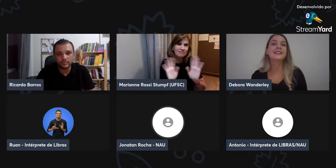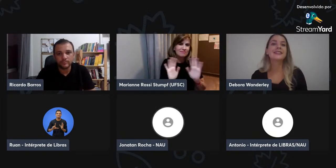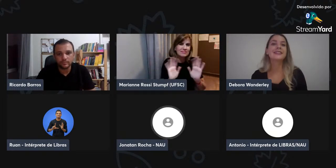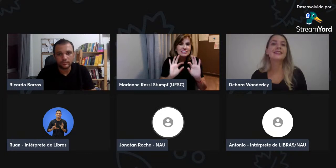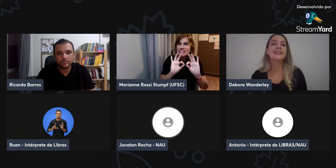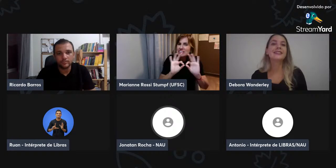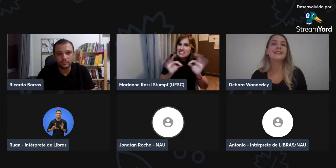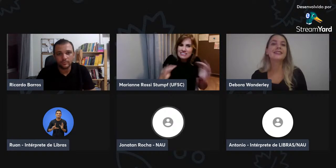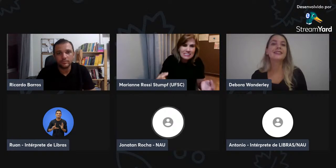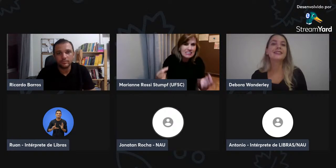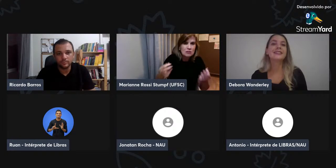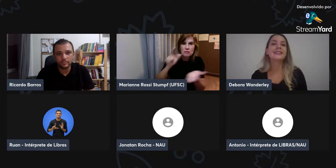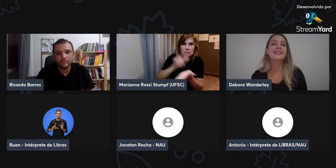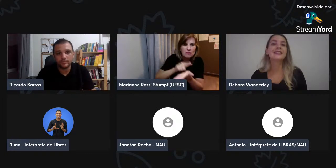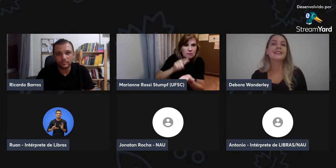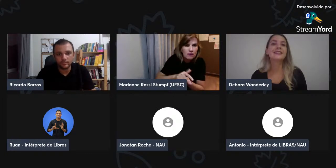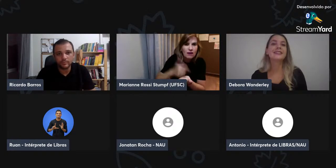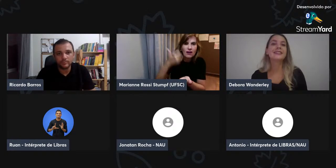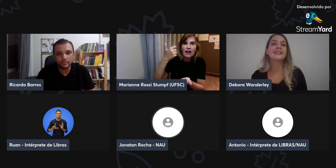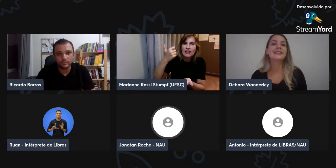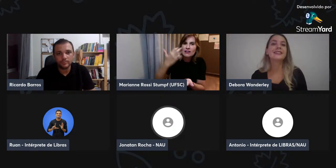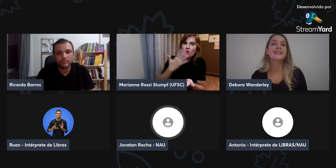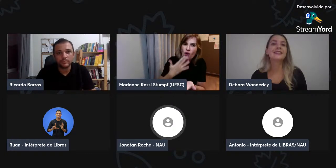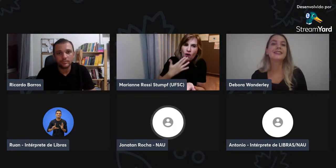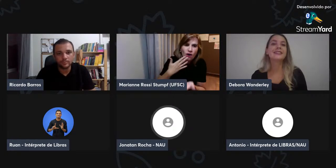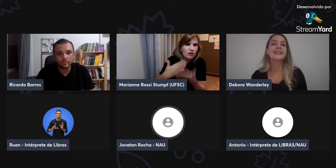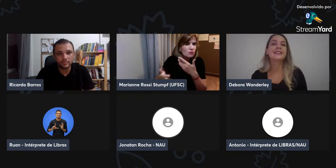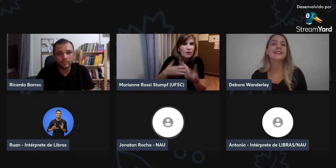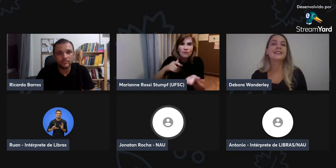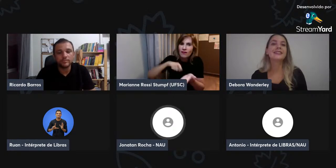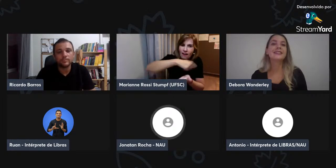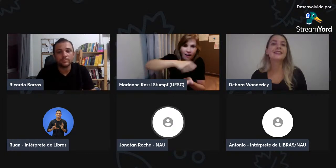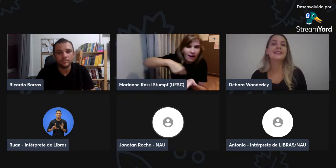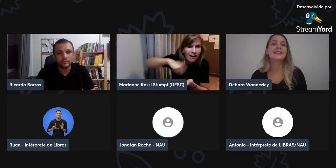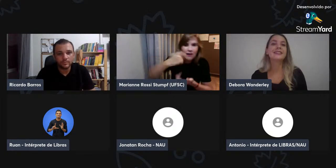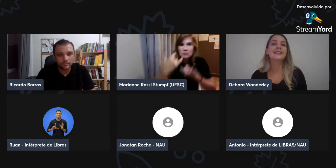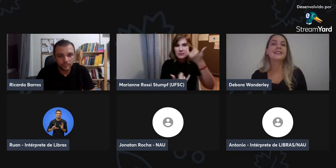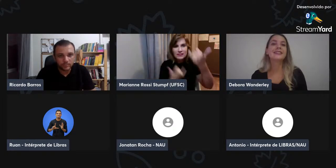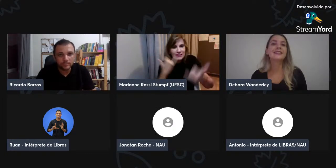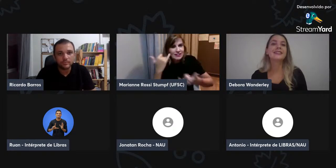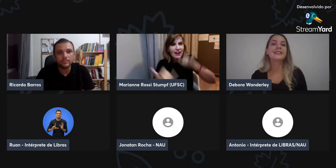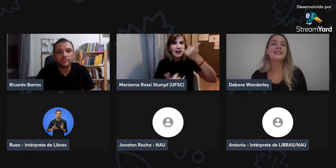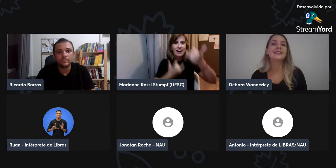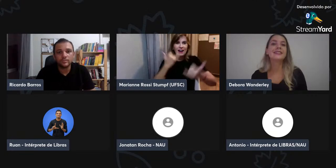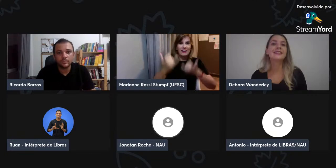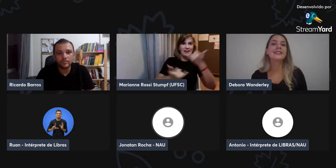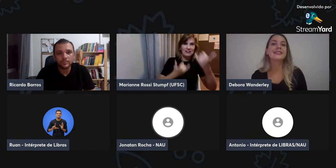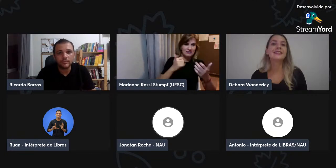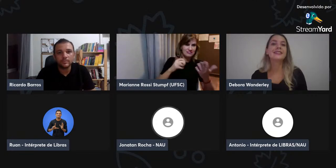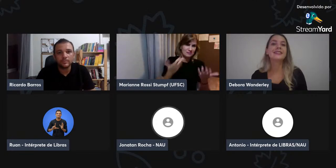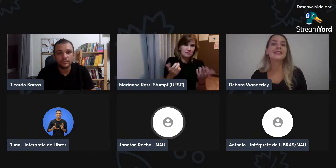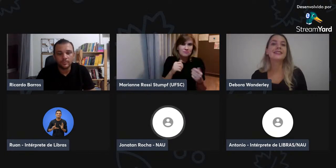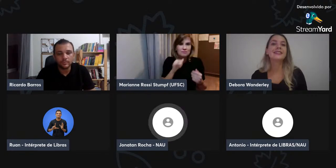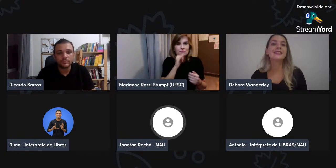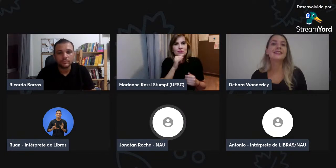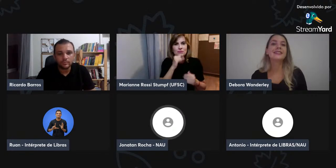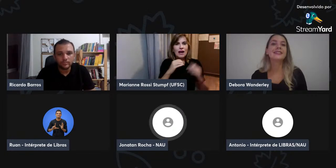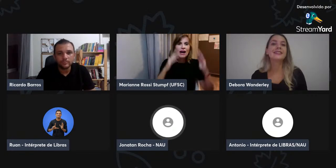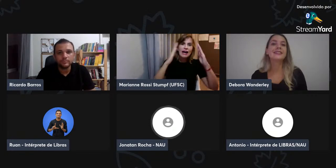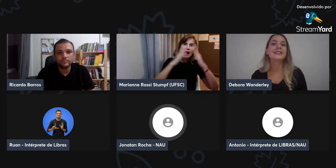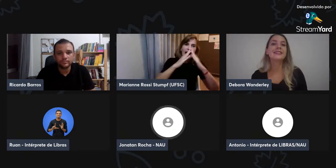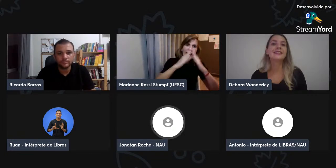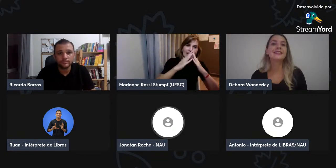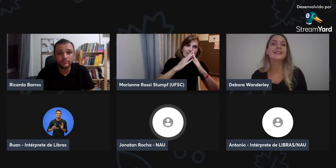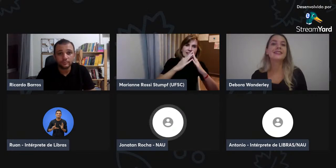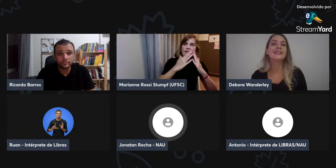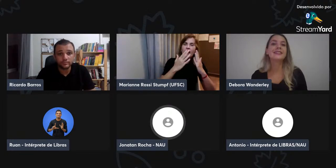como é que as crianças vão... Então, é importante utilizar, em vez de apenas as imagens,